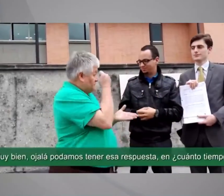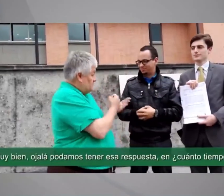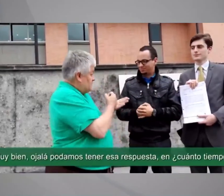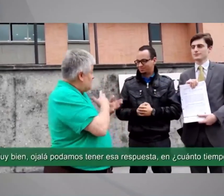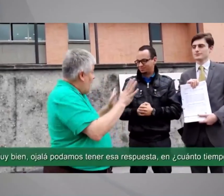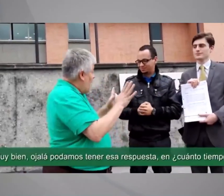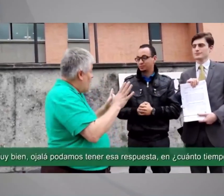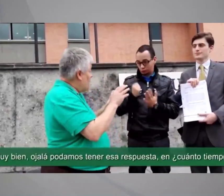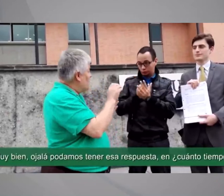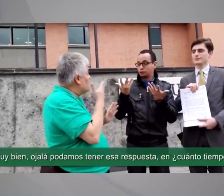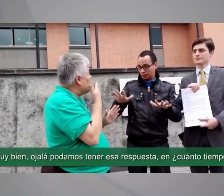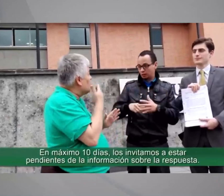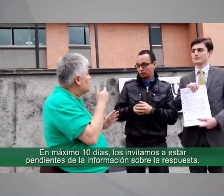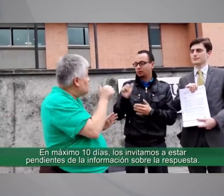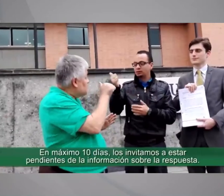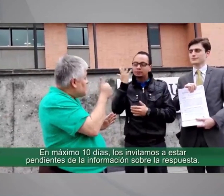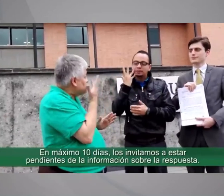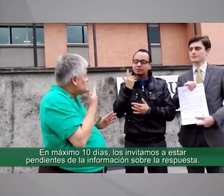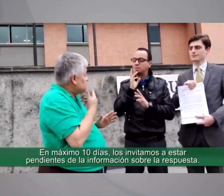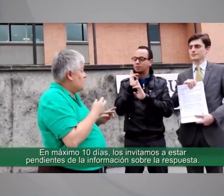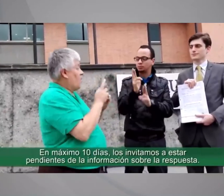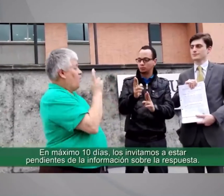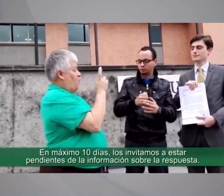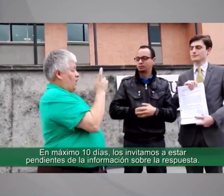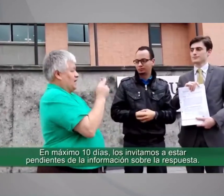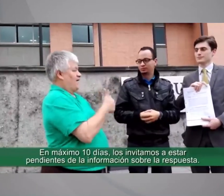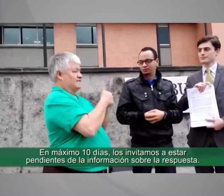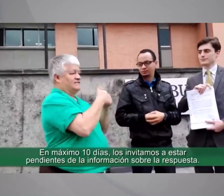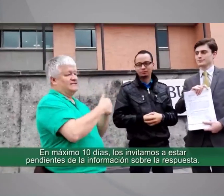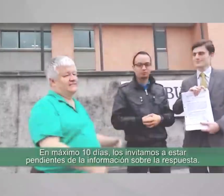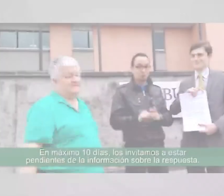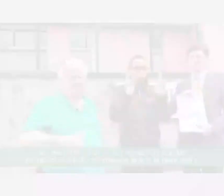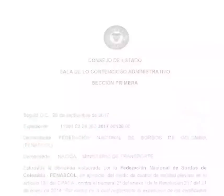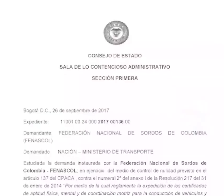esa respuesta. ¿En cuánto tiempo? En máximo 10 días. Los invitamos a estar pendientes de la información.